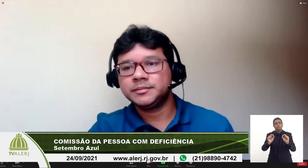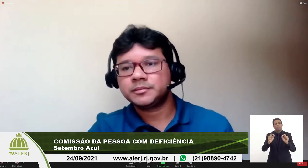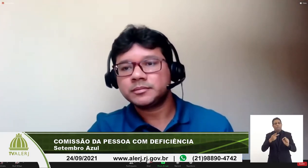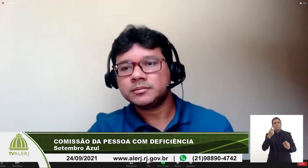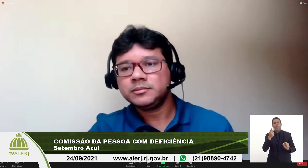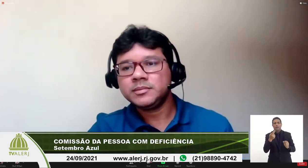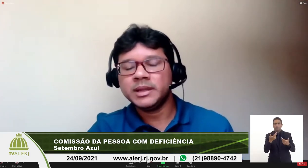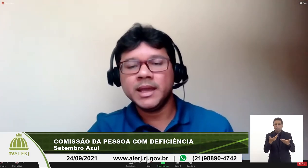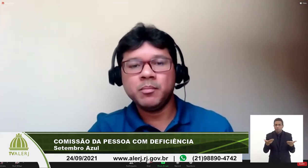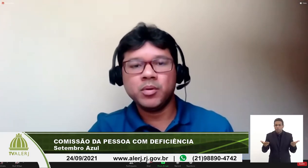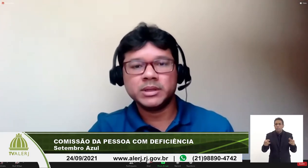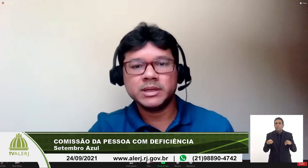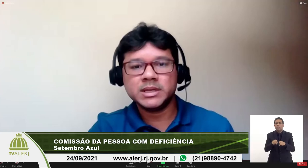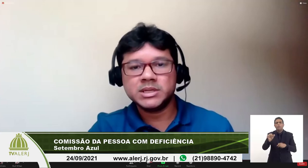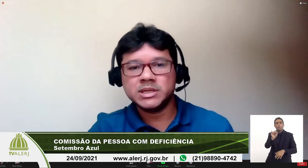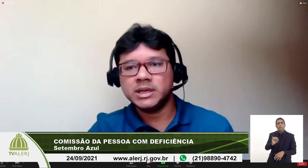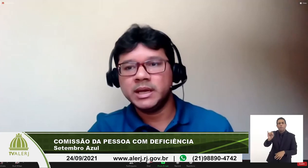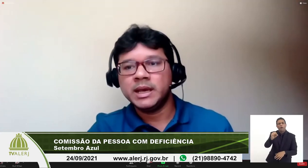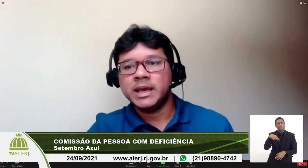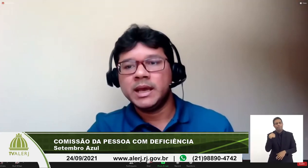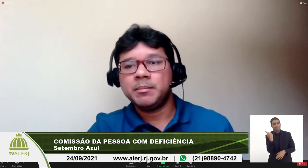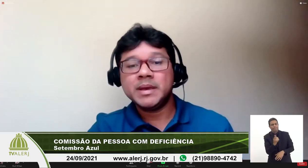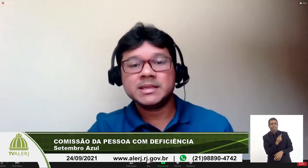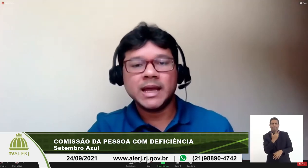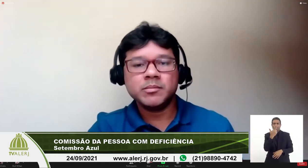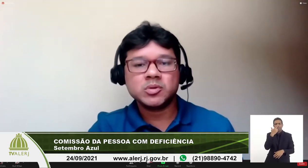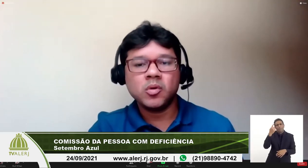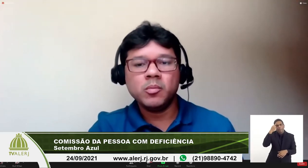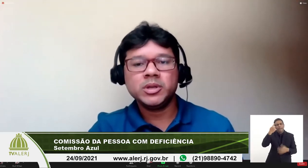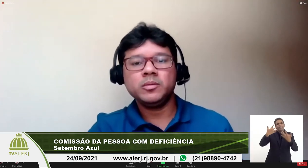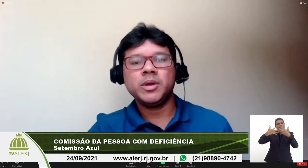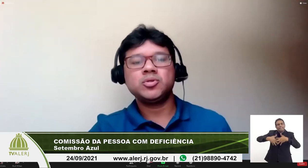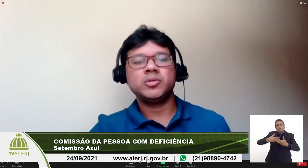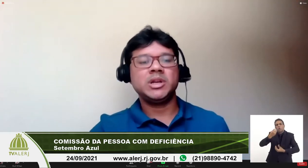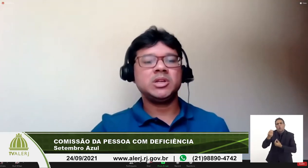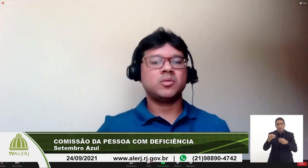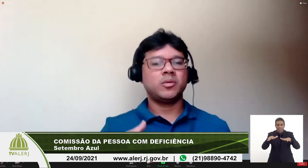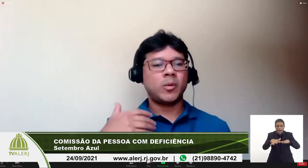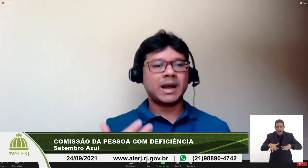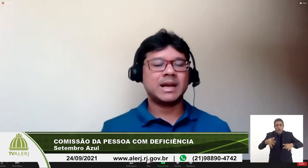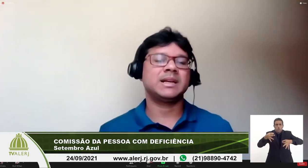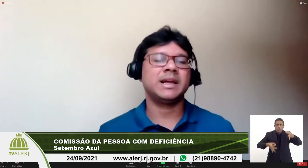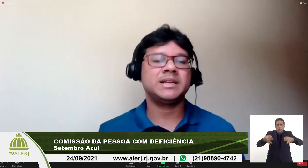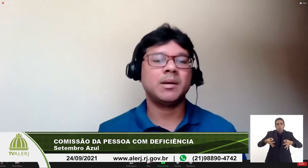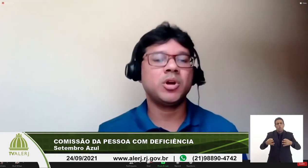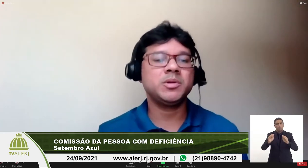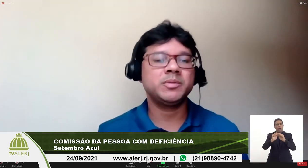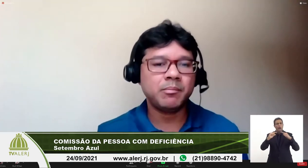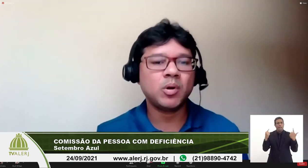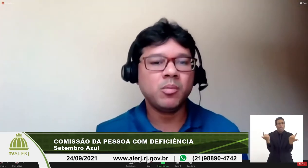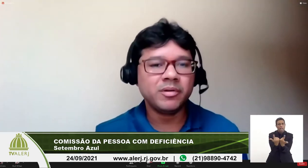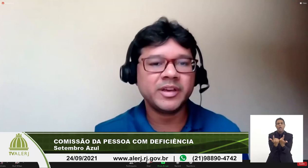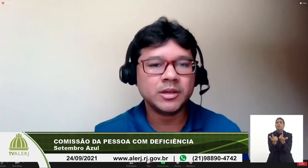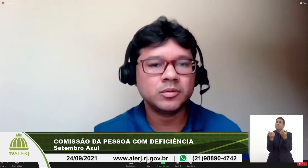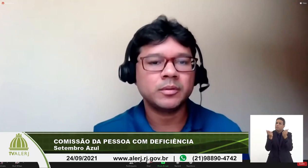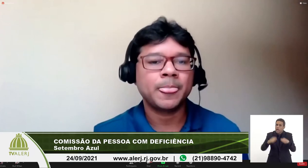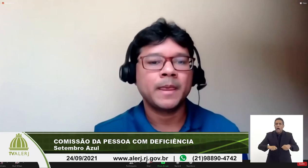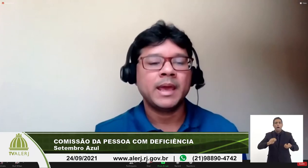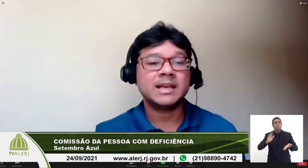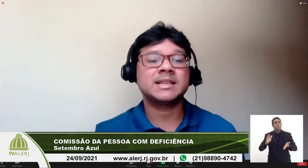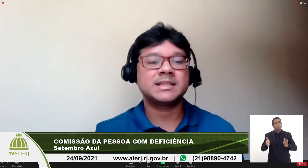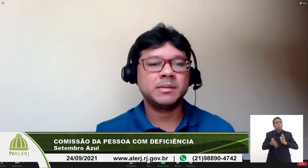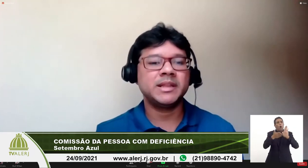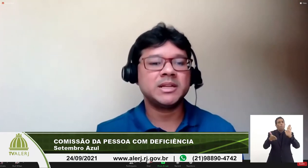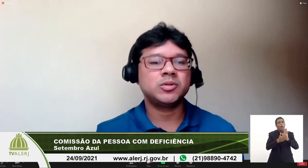ressaltado a importância de pensarmos como que no meio jurídico ou a casa alérgica ela pode estar promovendo